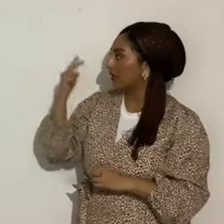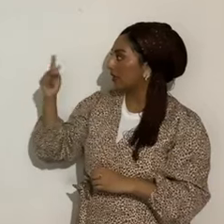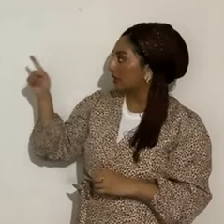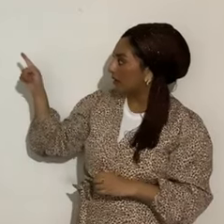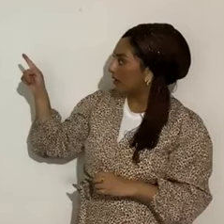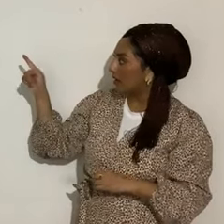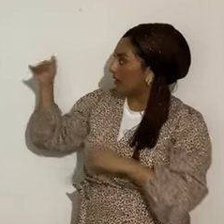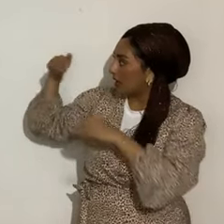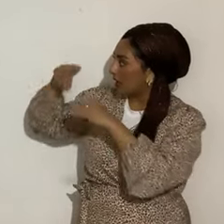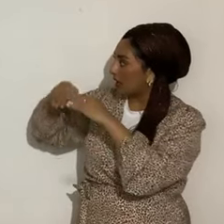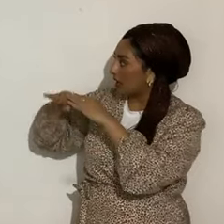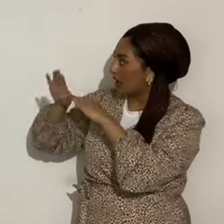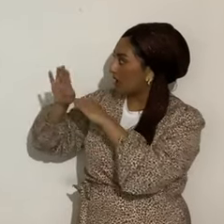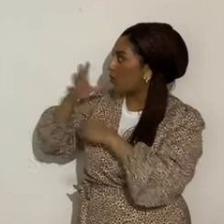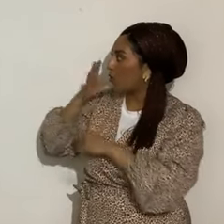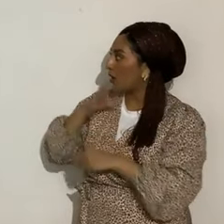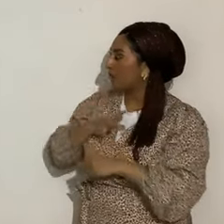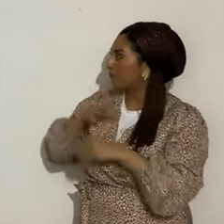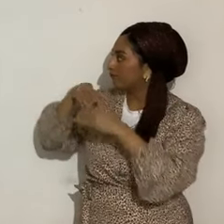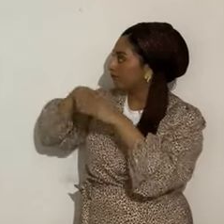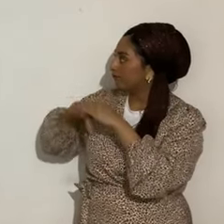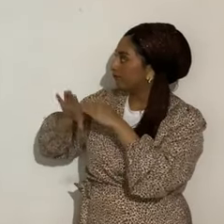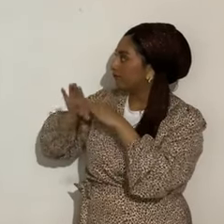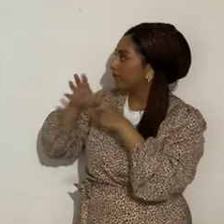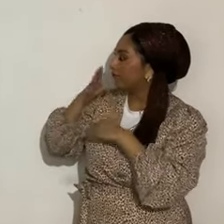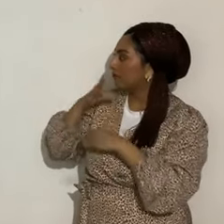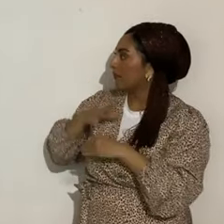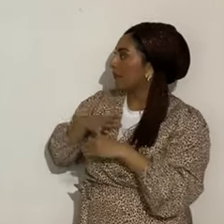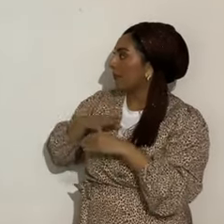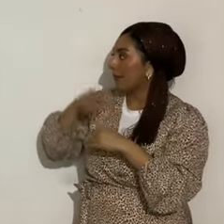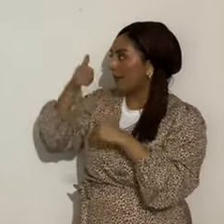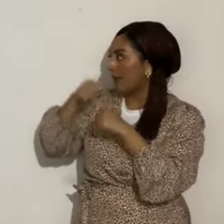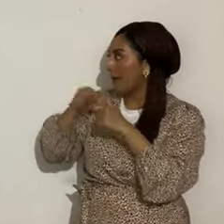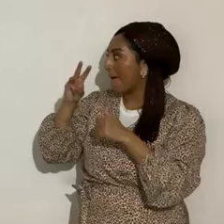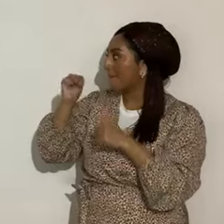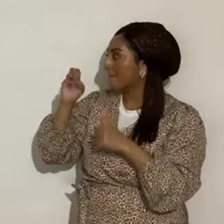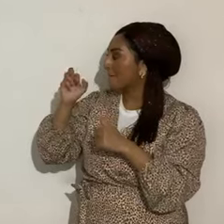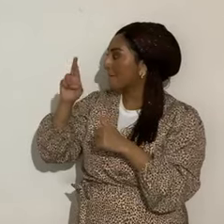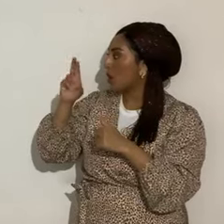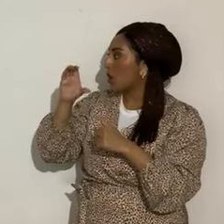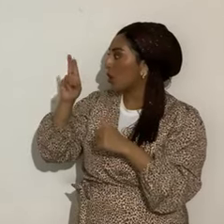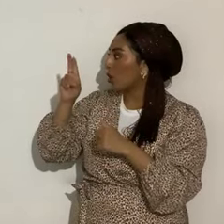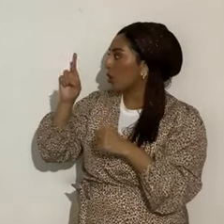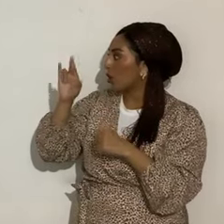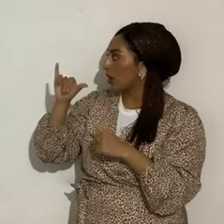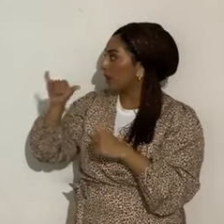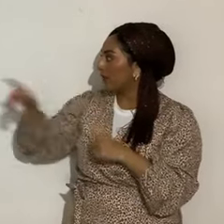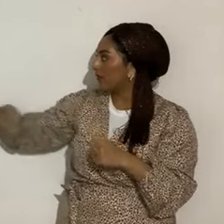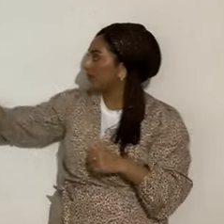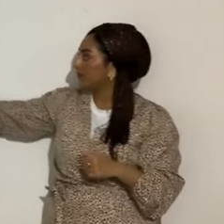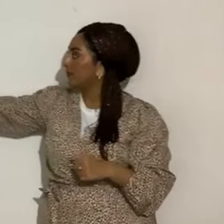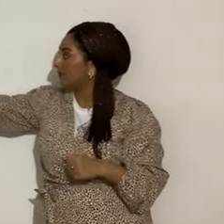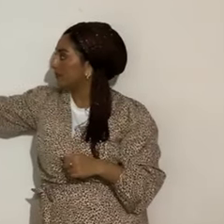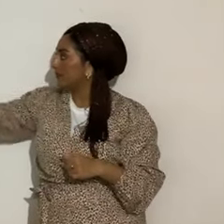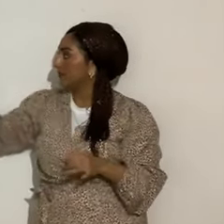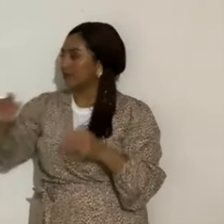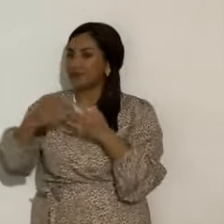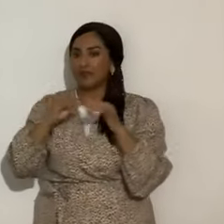entrando a la mujer, es cuando entra la mujer. Recuerden que Mercurio representaba en la mitología un falso mensajero,